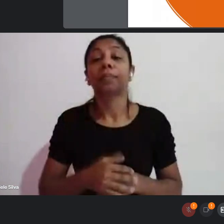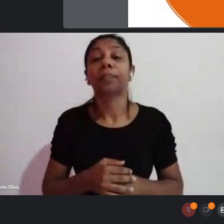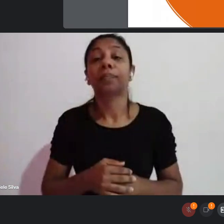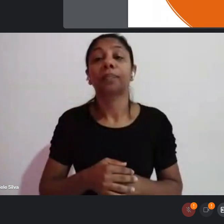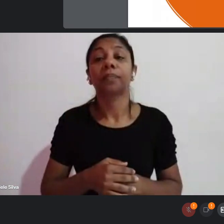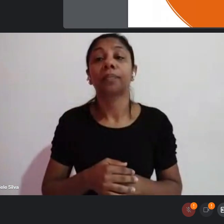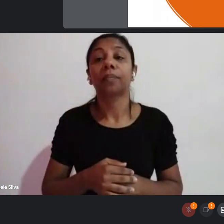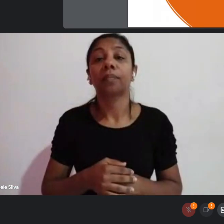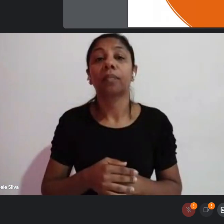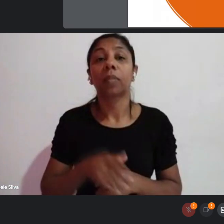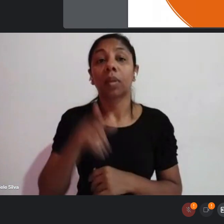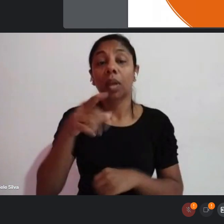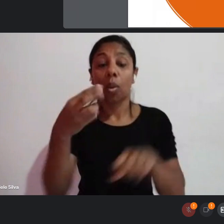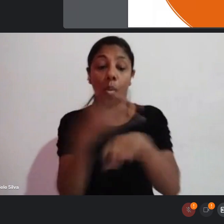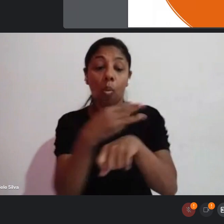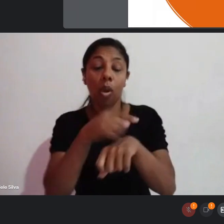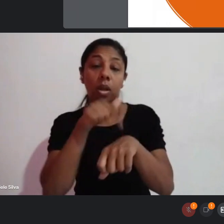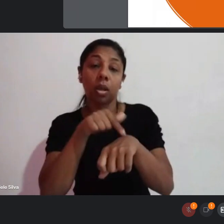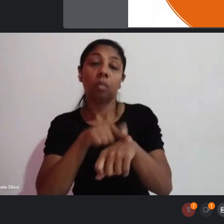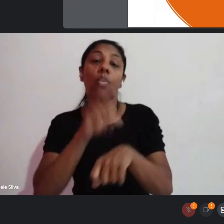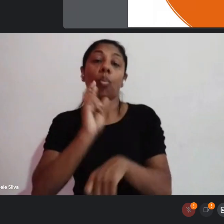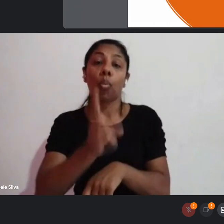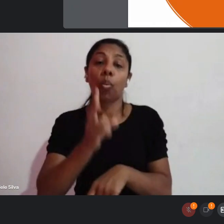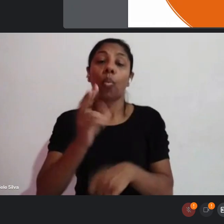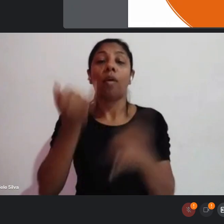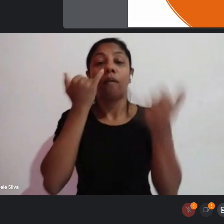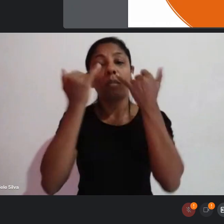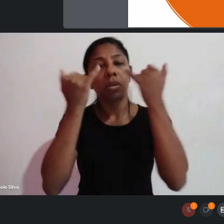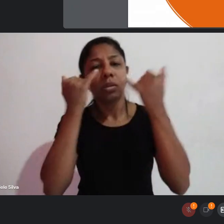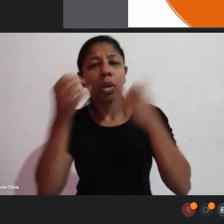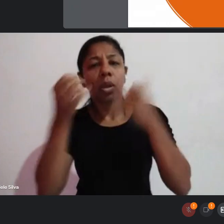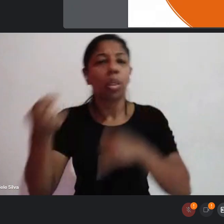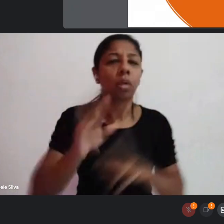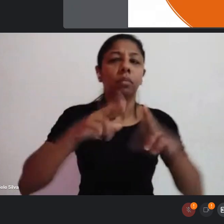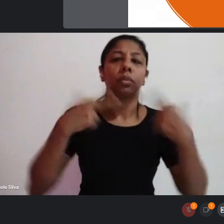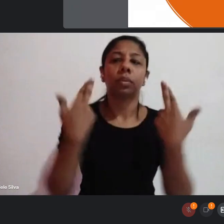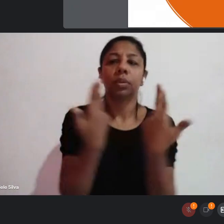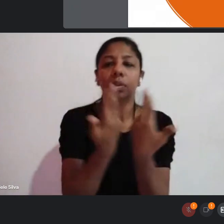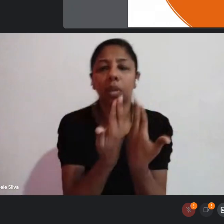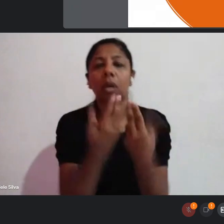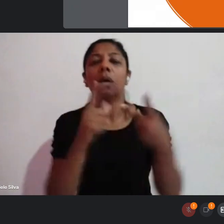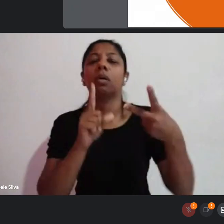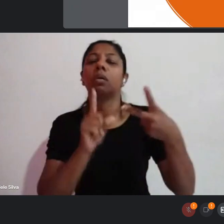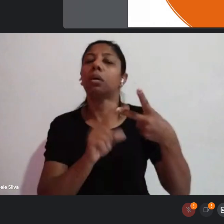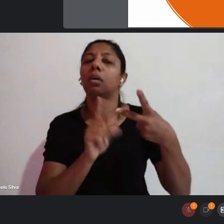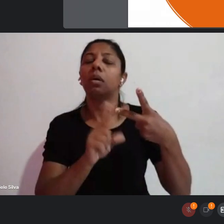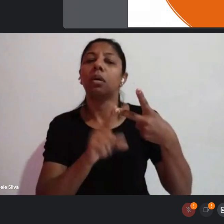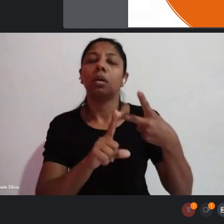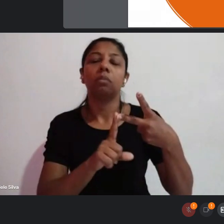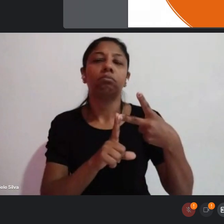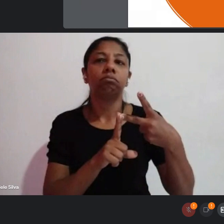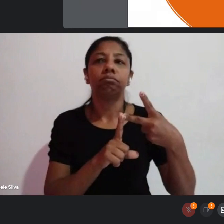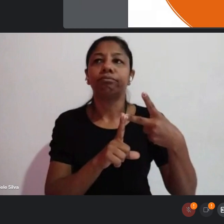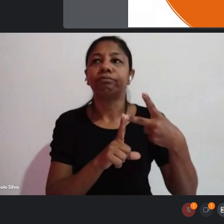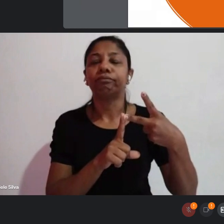WhatsApp, continuam as informações sobre novas reuniões, sobre quando a gente for lançar os elitais,